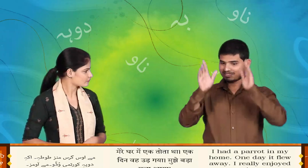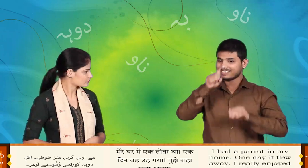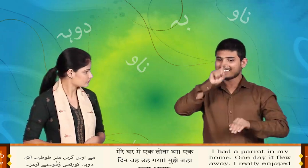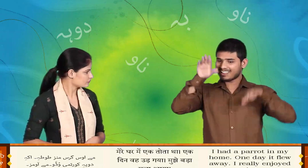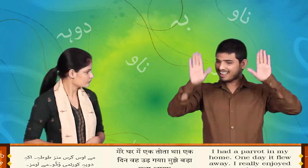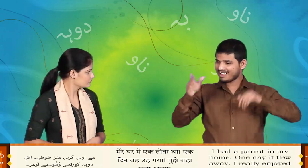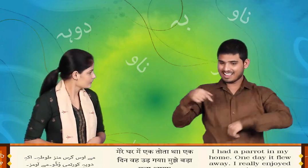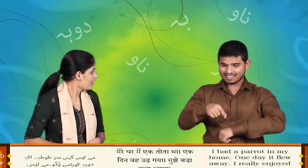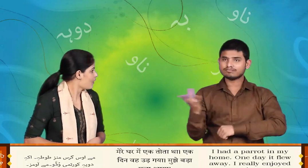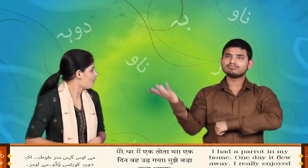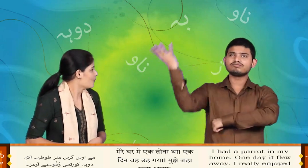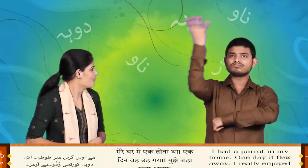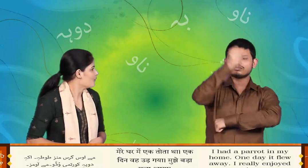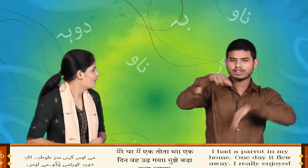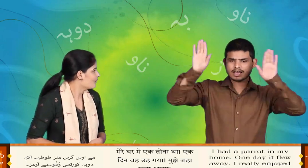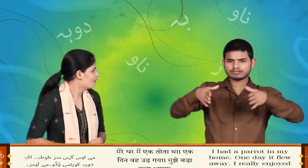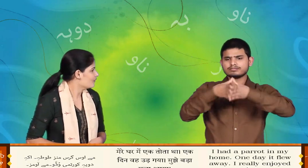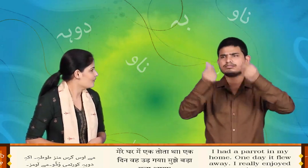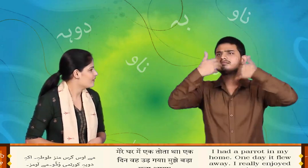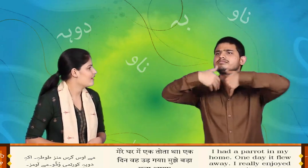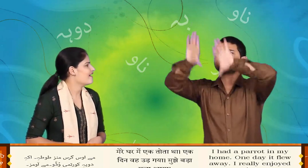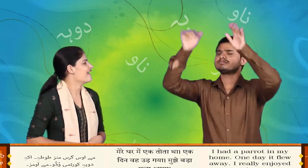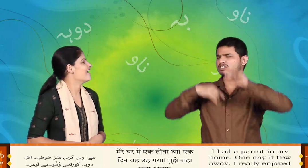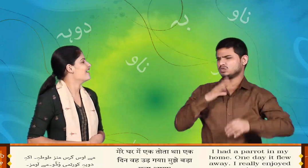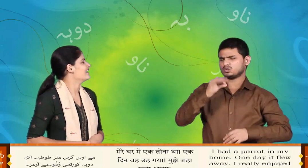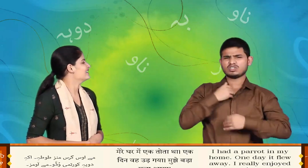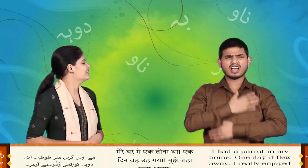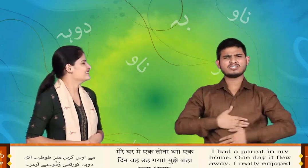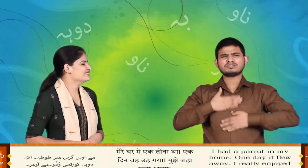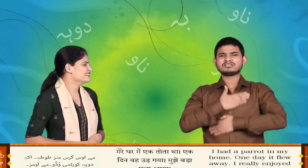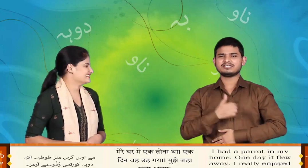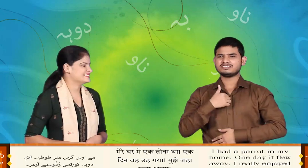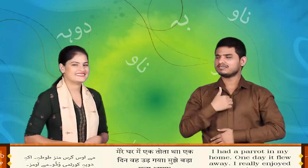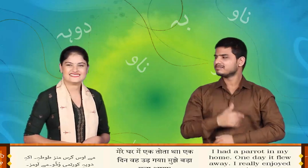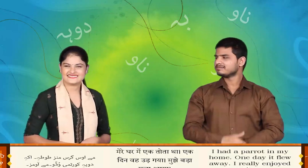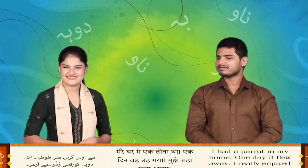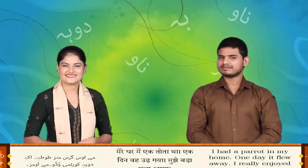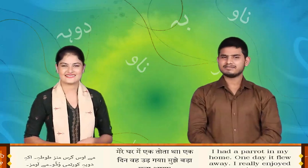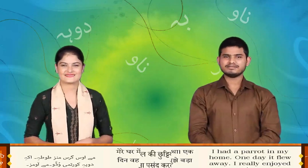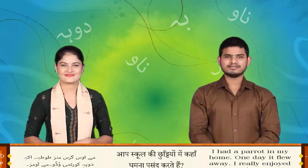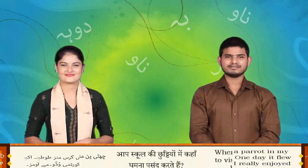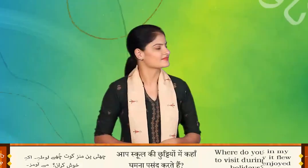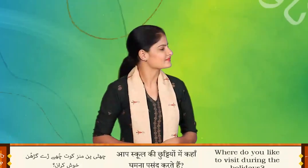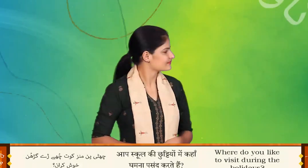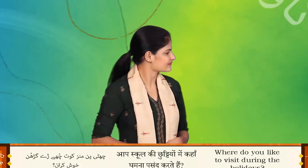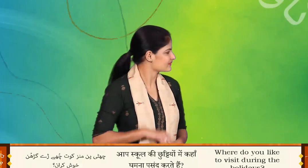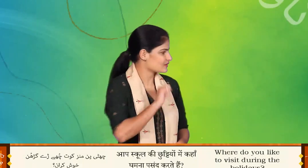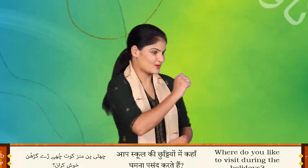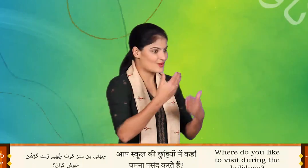गरसमान सरने च अखड़ कोर तेम वड़ो मैं आव माज चुटेन